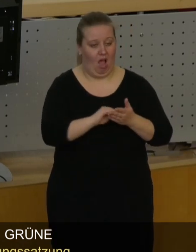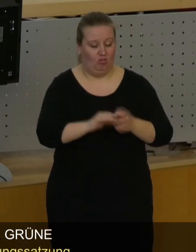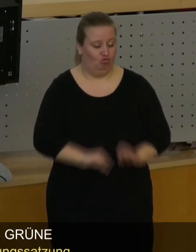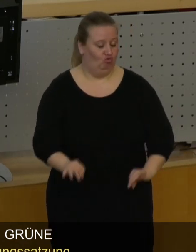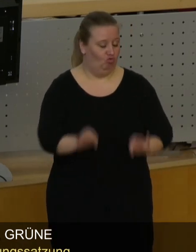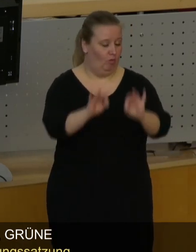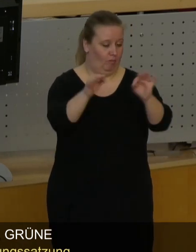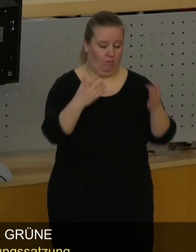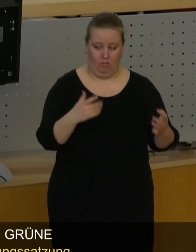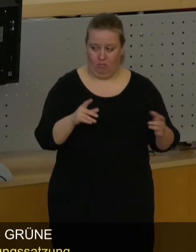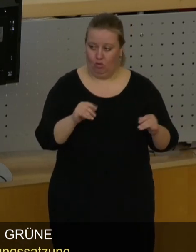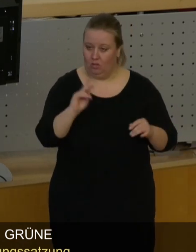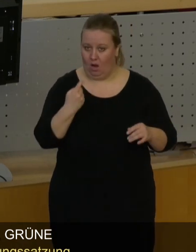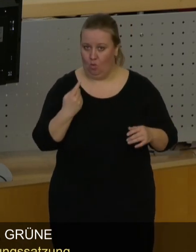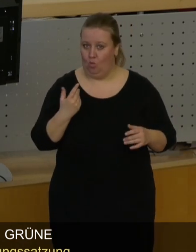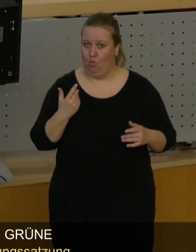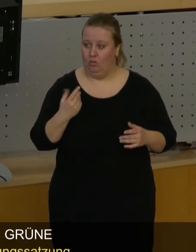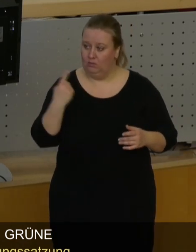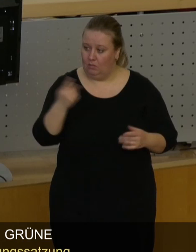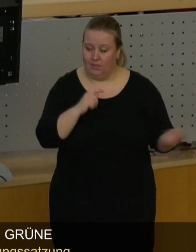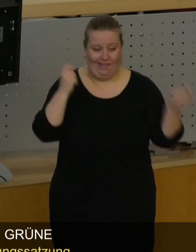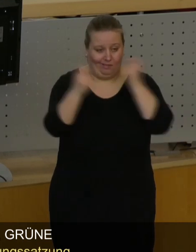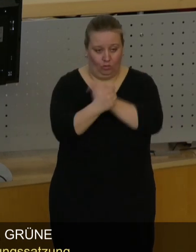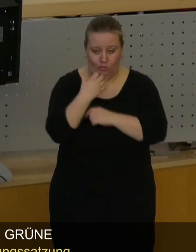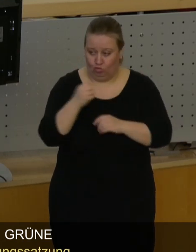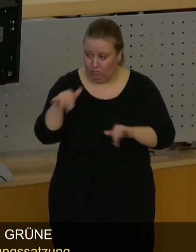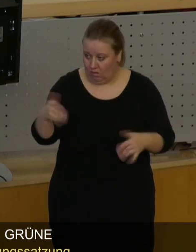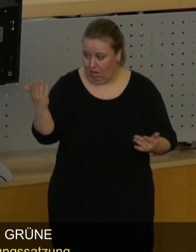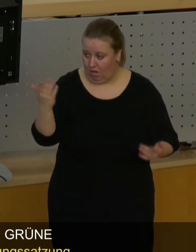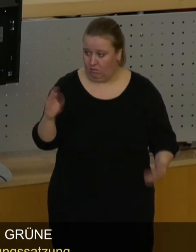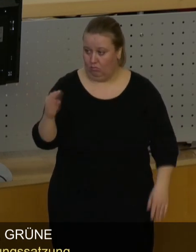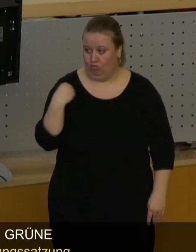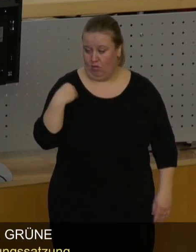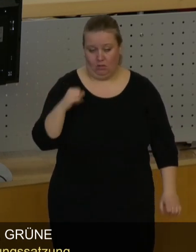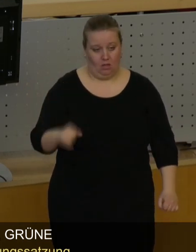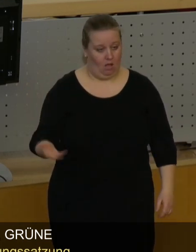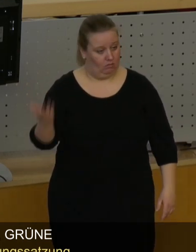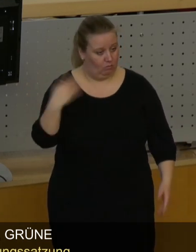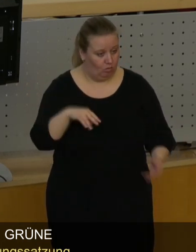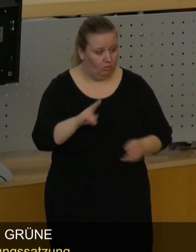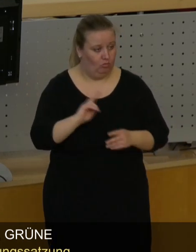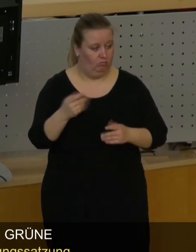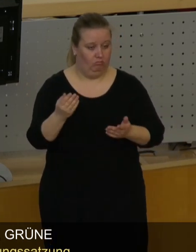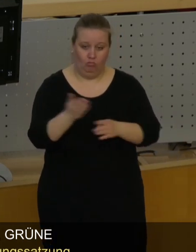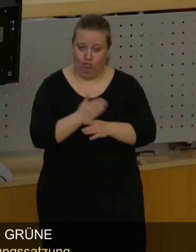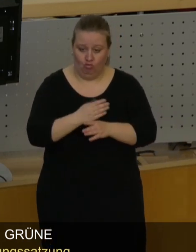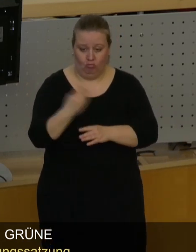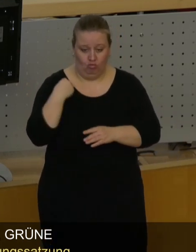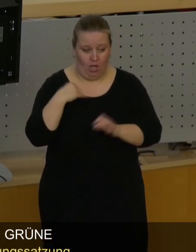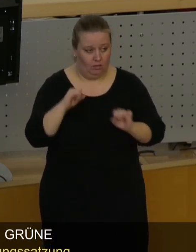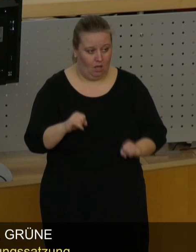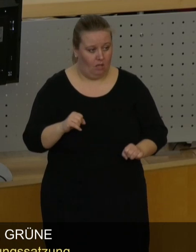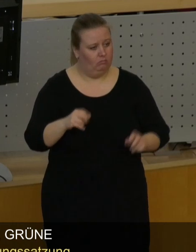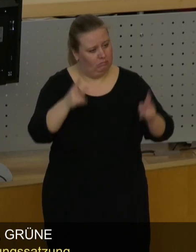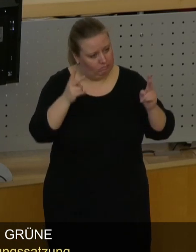kommt ja darin zum Ausdruck, dass Sie Änderungswünsche gehabt hätten, dann hätten diese Bedenken auch vielleicht durch eine